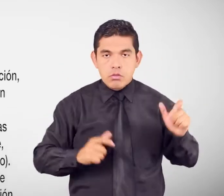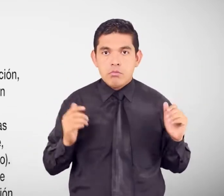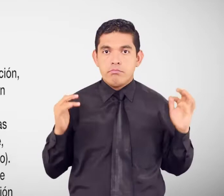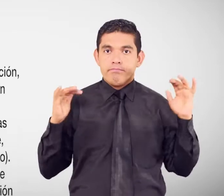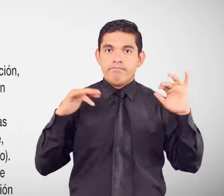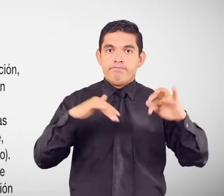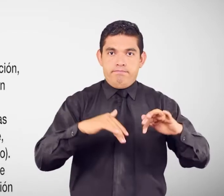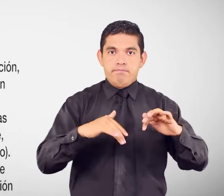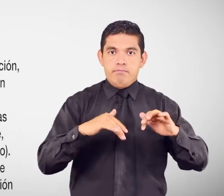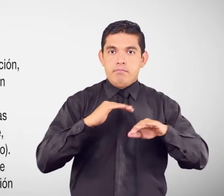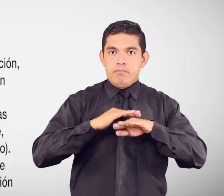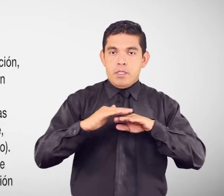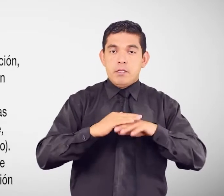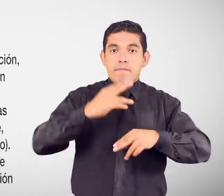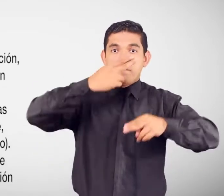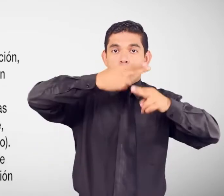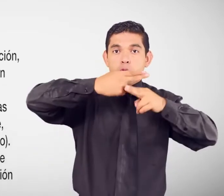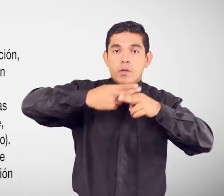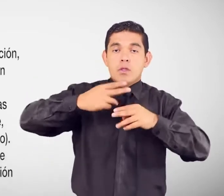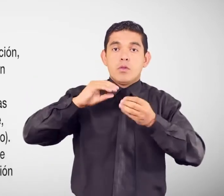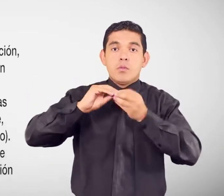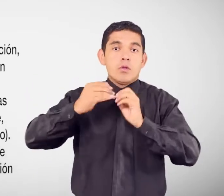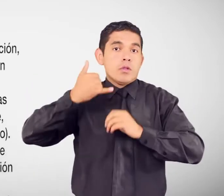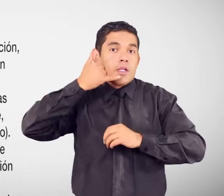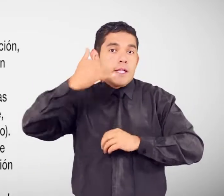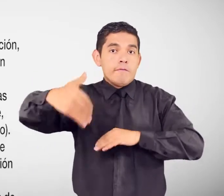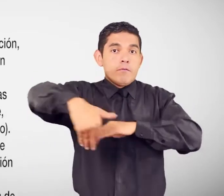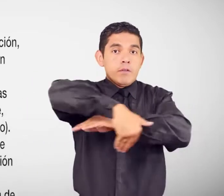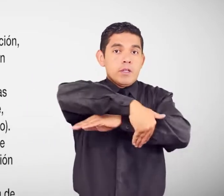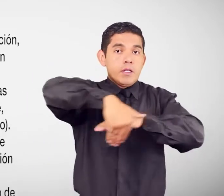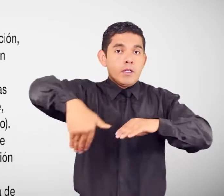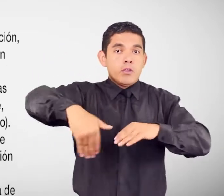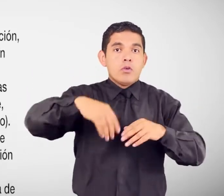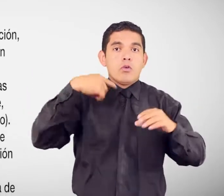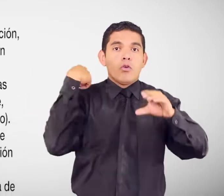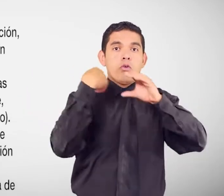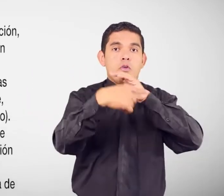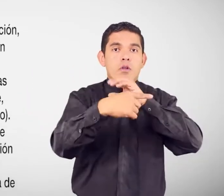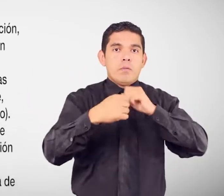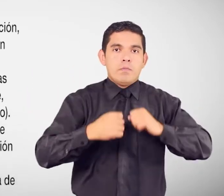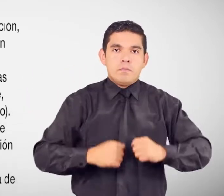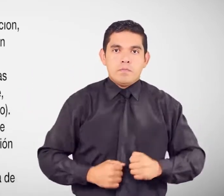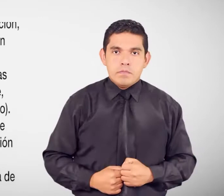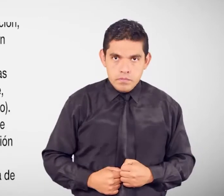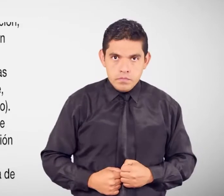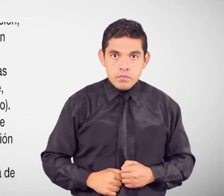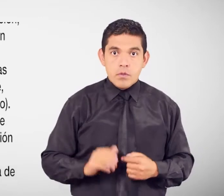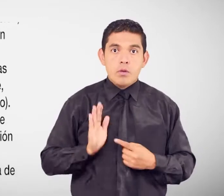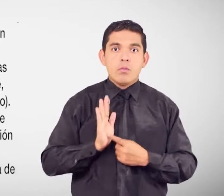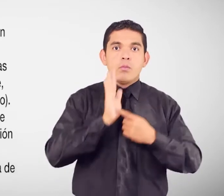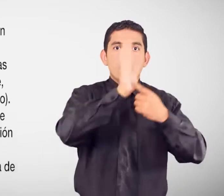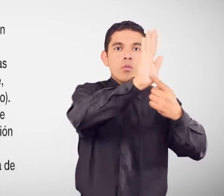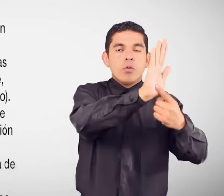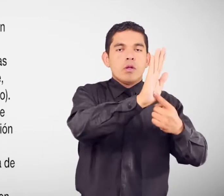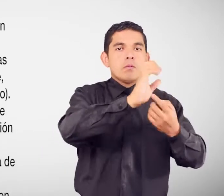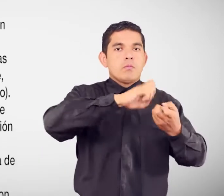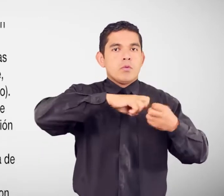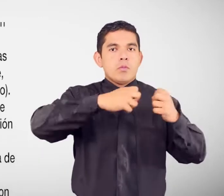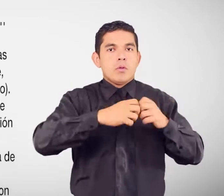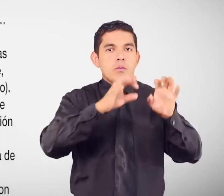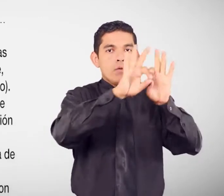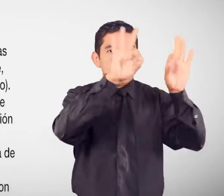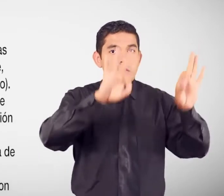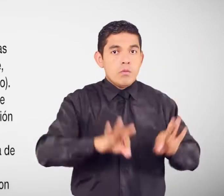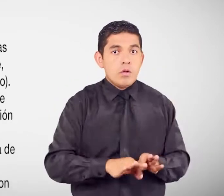Nombre, teléfono, dirección, correo electrónico Presenta tu caso Llena la solicitud de